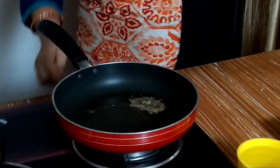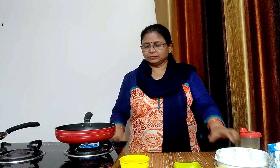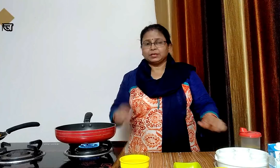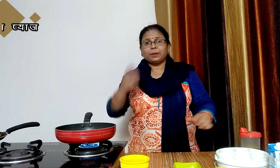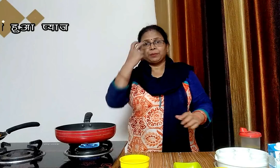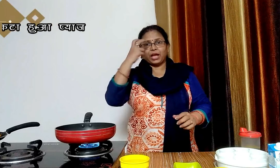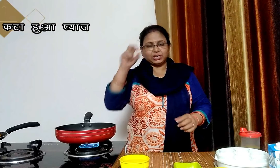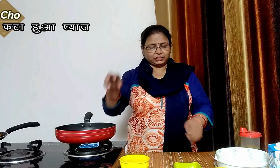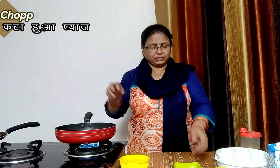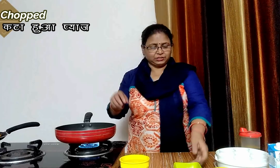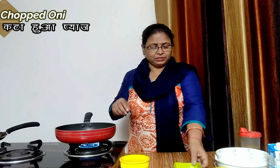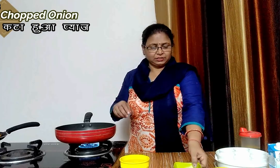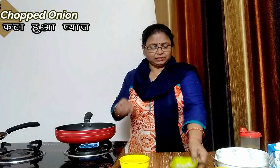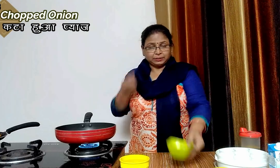एक पारिक कटा हुआ प्यास